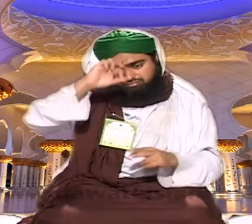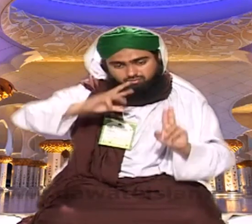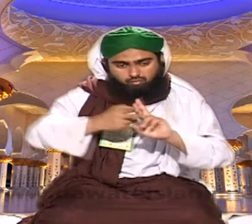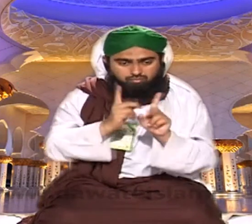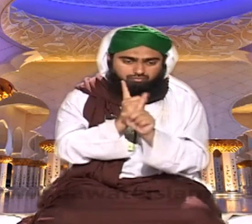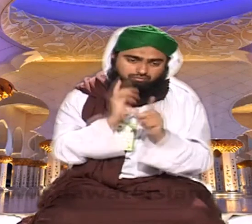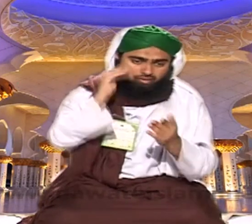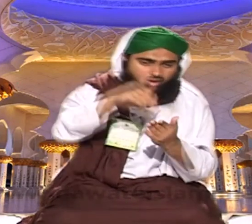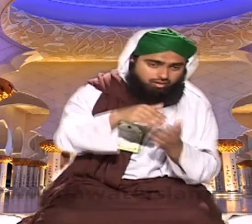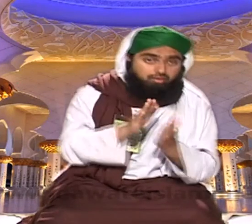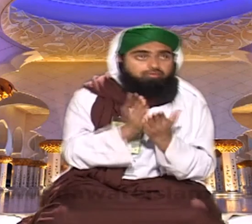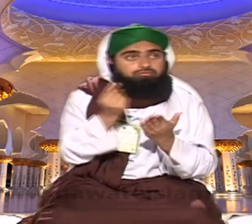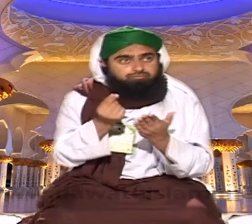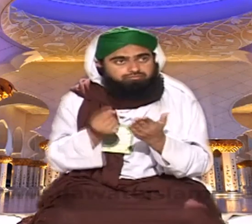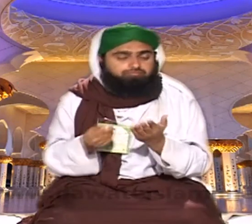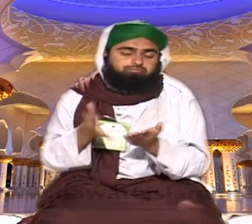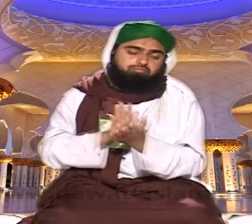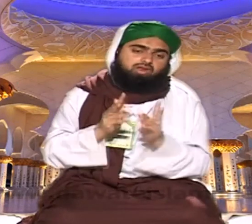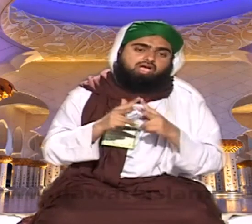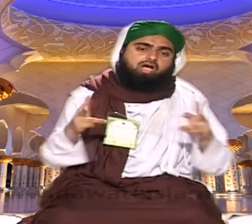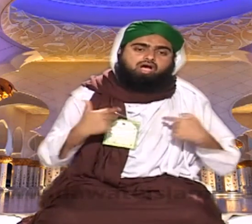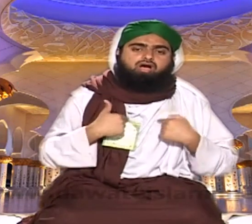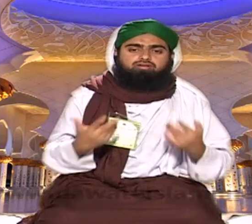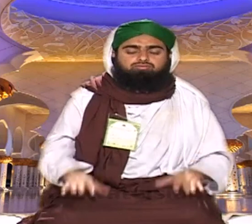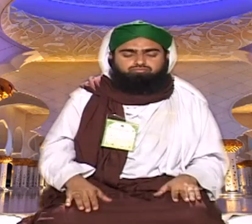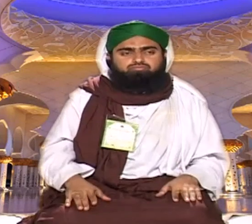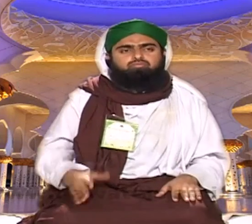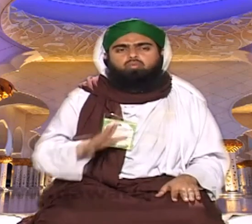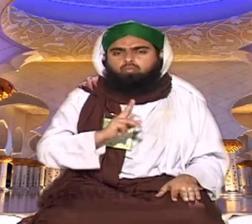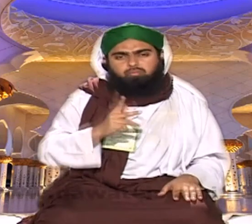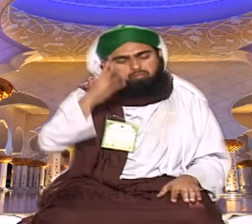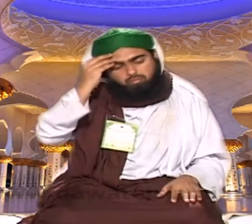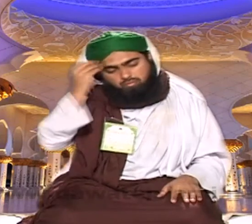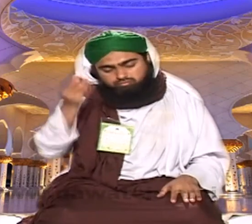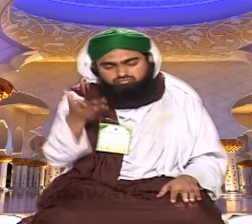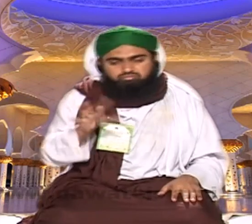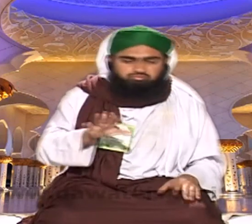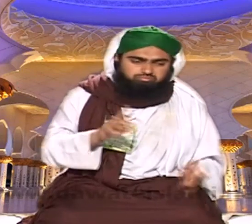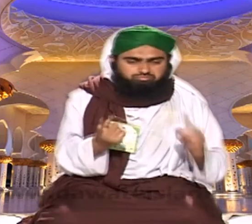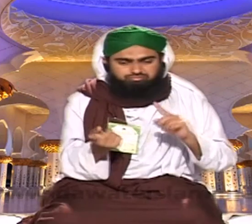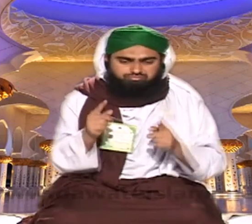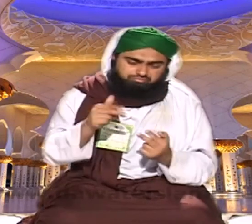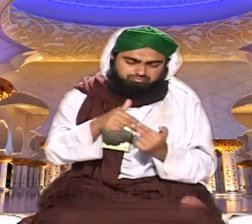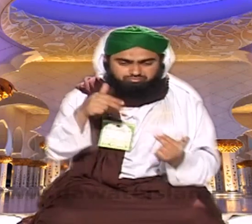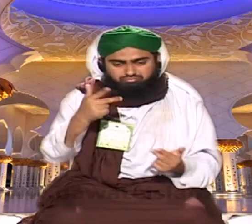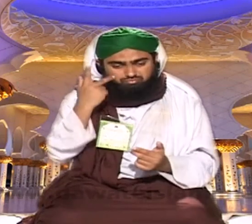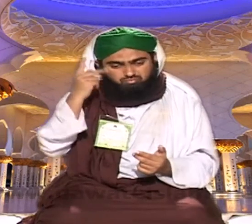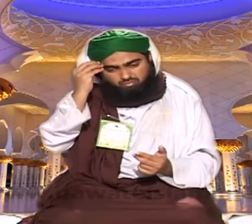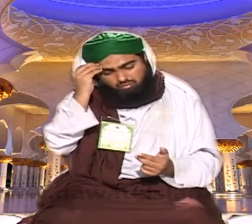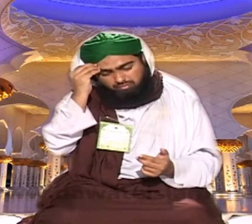تو موقع ملتا تو میں لکھ لیا تو اس طرح مطلب کیا ہوتا ہے کہ یاد آجاتا ہے پھر بات جب عدوری ہوتی ہے کہ پتہ نہیں یوں کہا تھا یا یوں